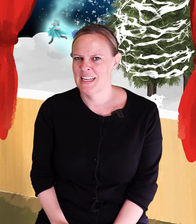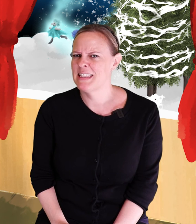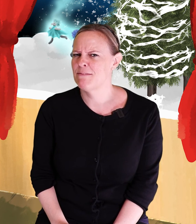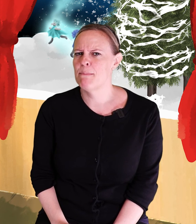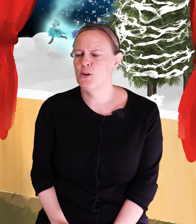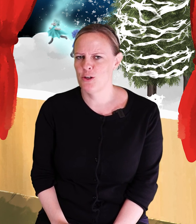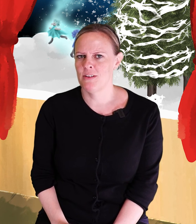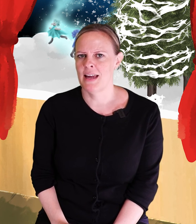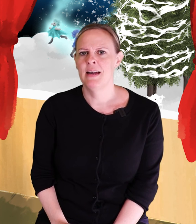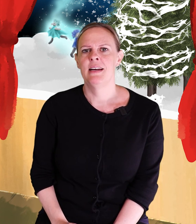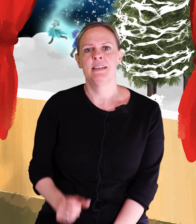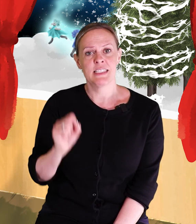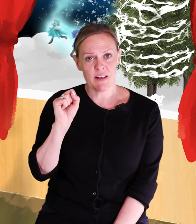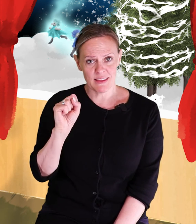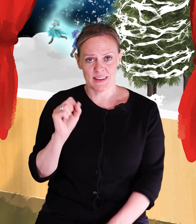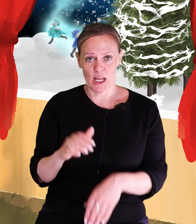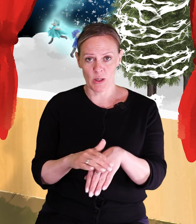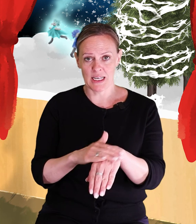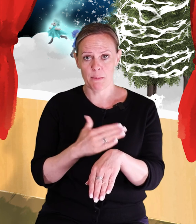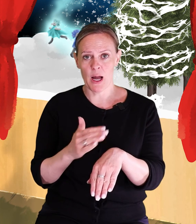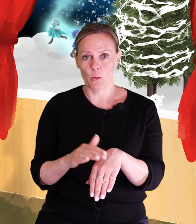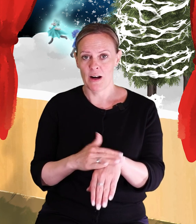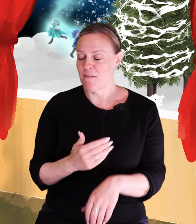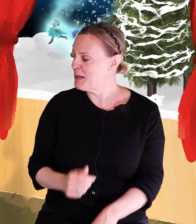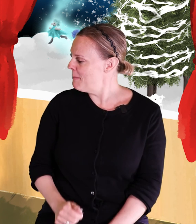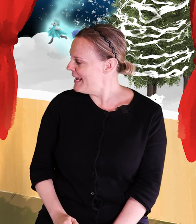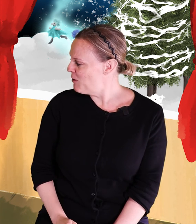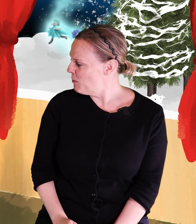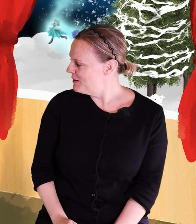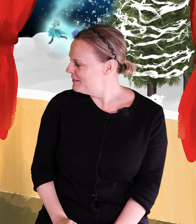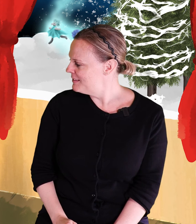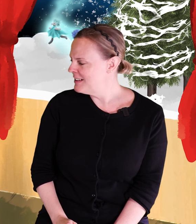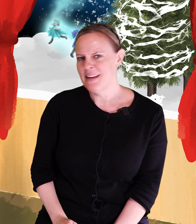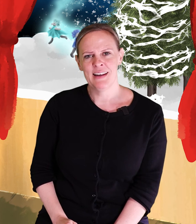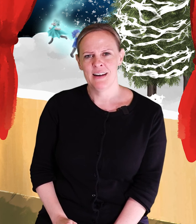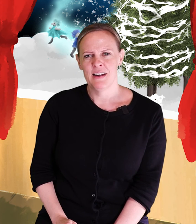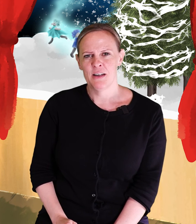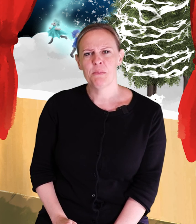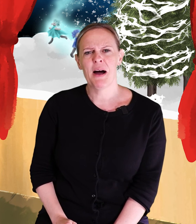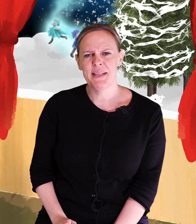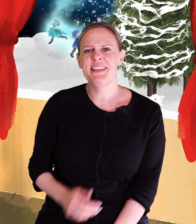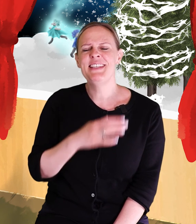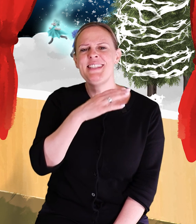Tänk vad mycket Svante och lilla Mjau varit med om. De hade ett